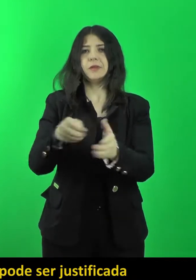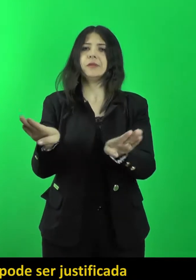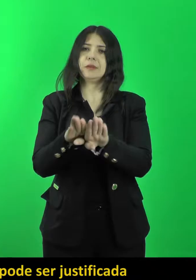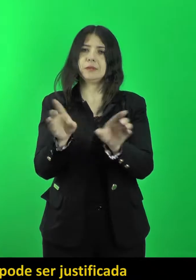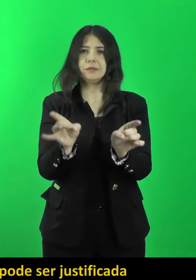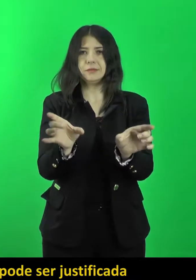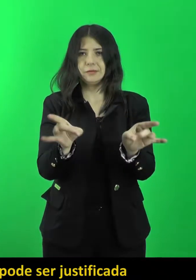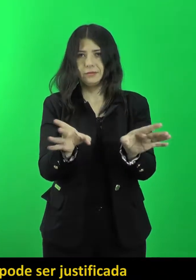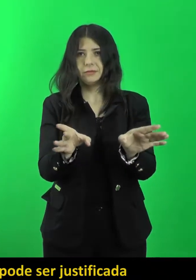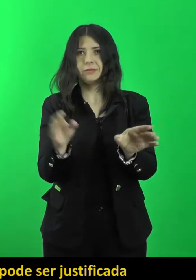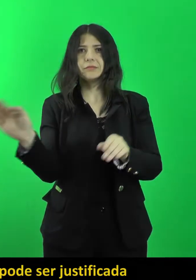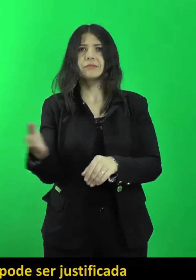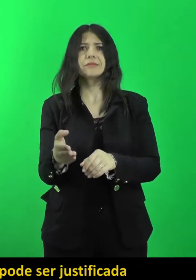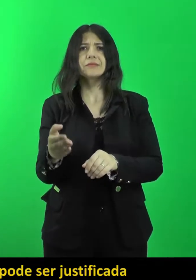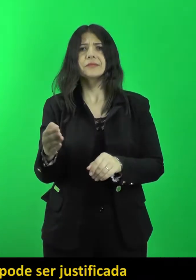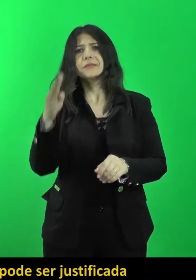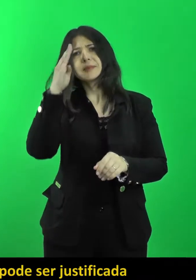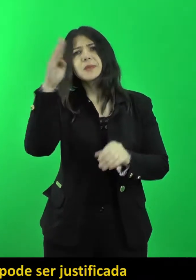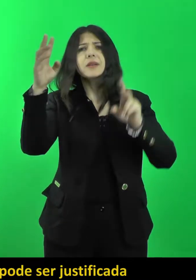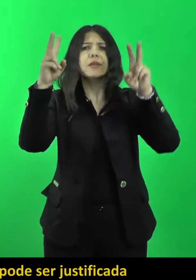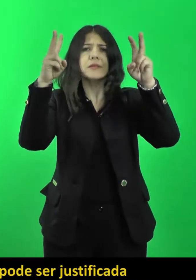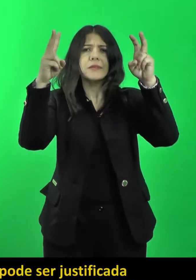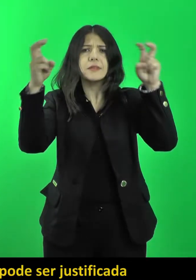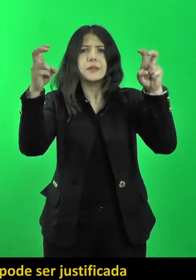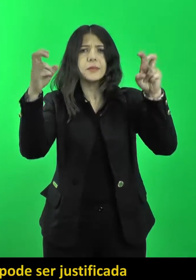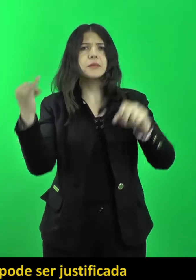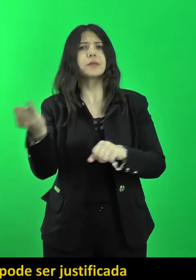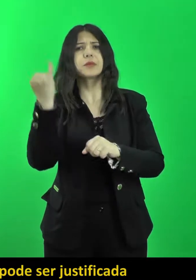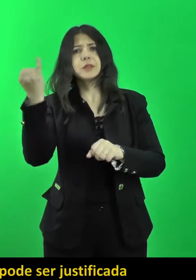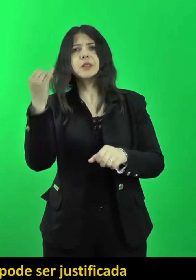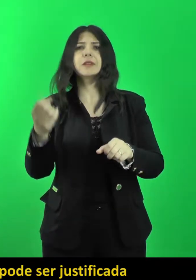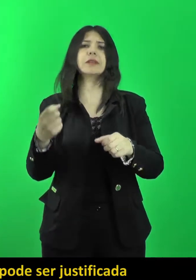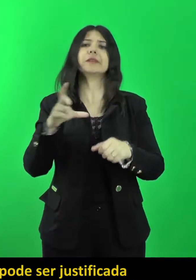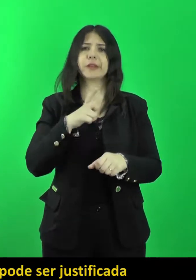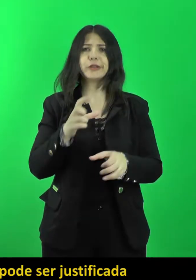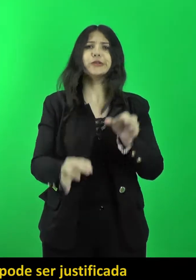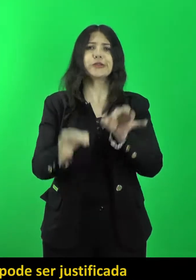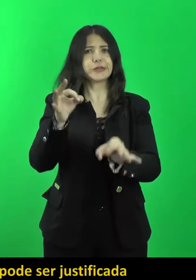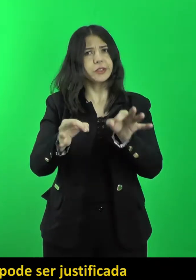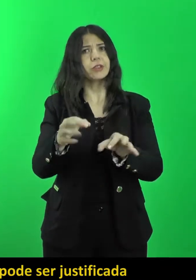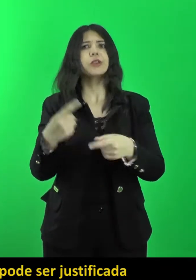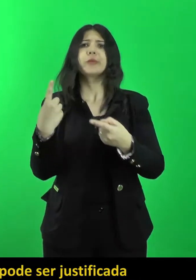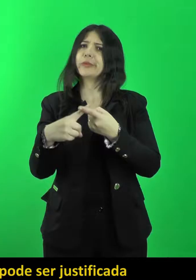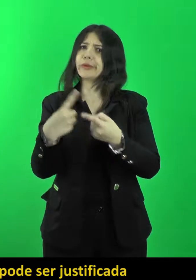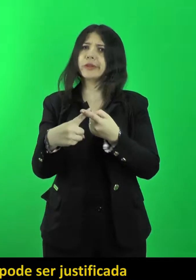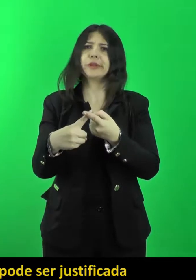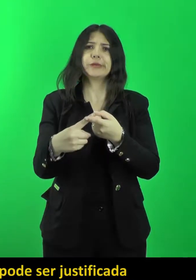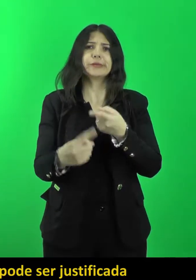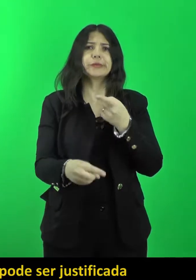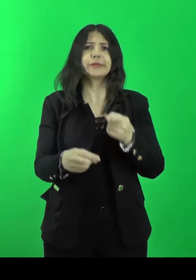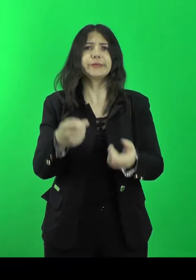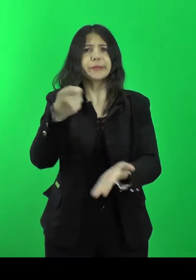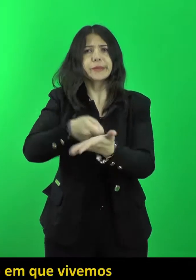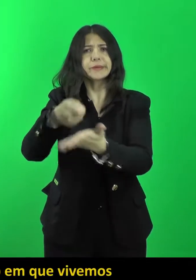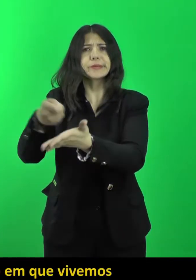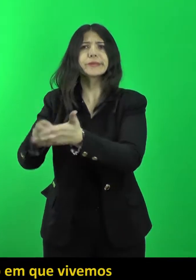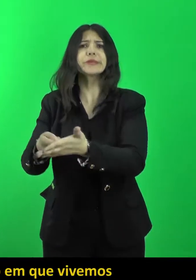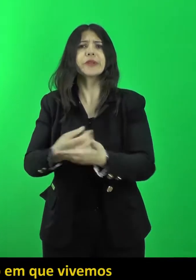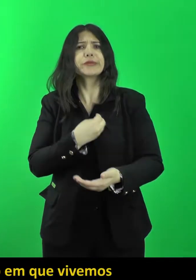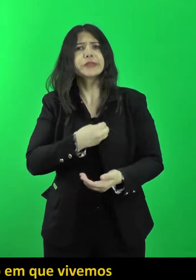A relevância dessa temática pode ser justificada em razão de que a tributação faz parte do nosso cotidiano.